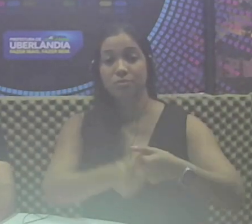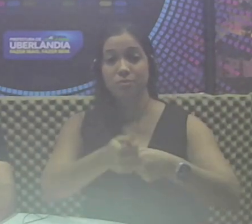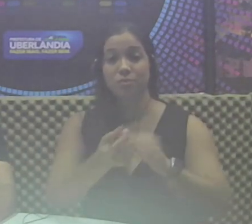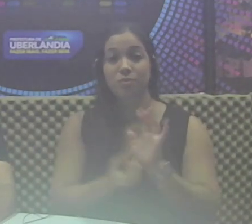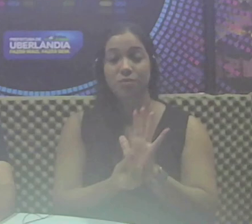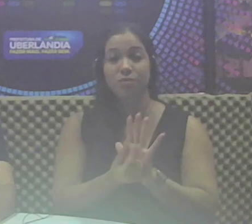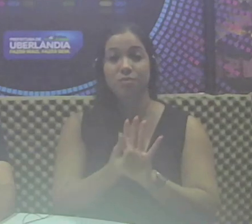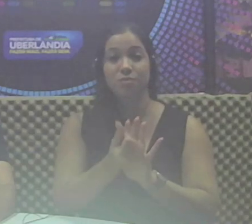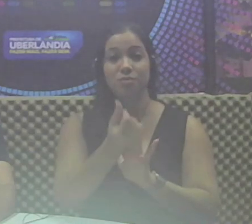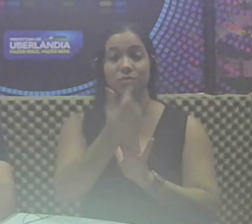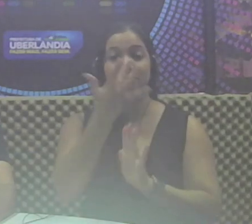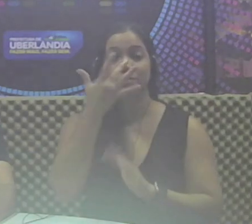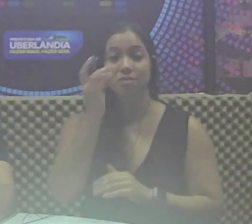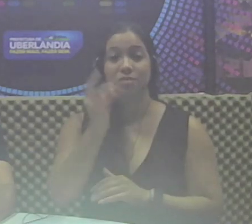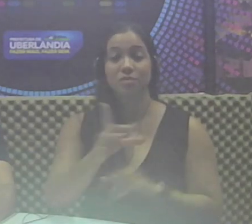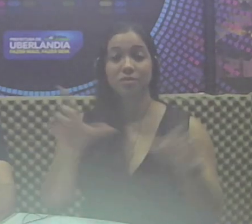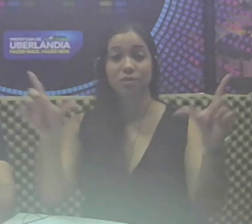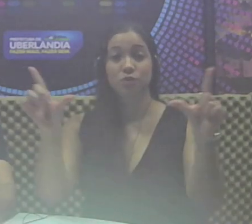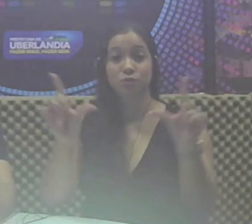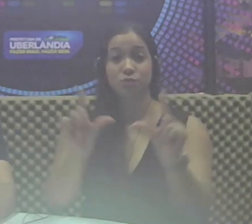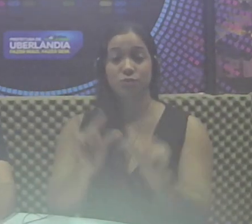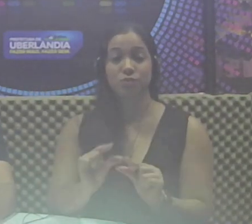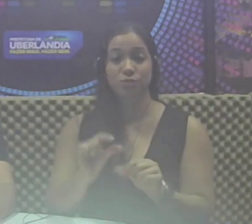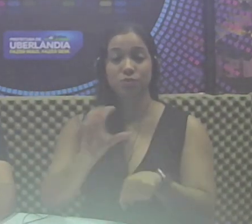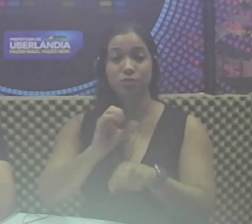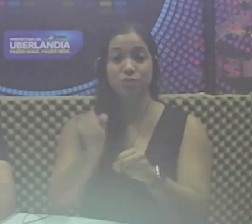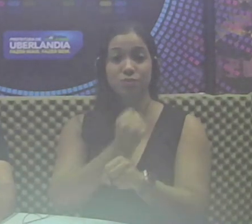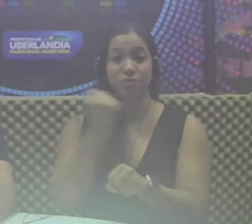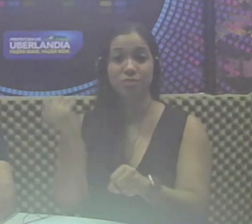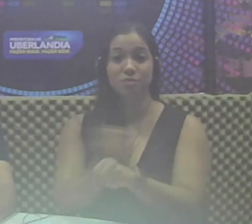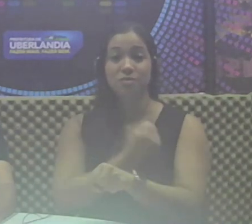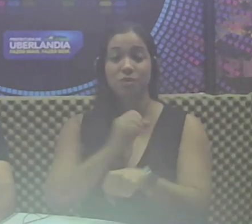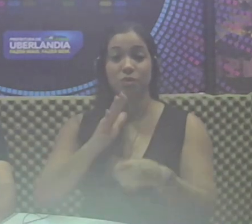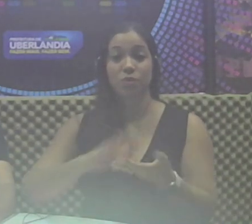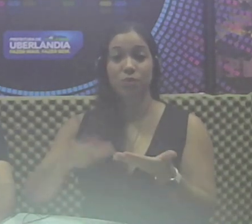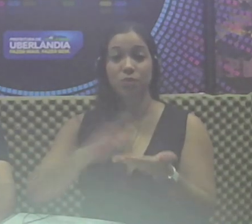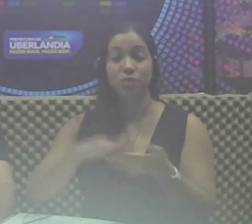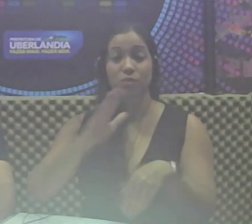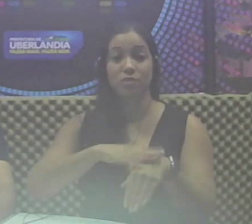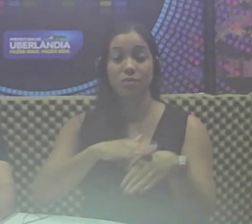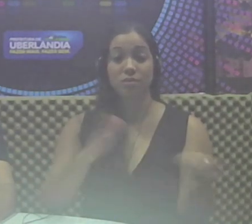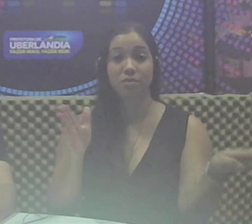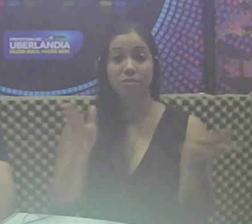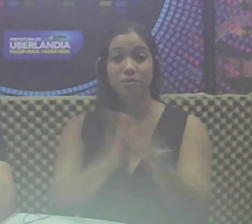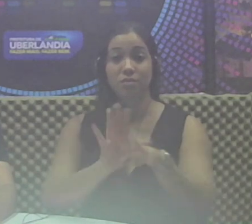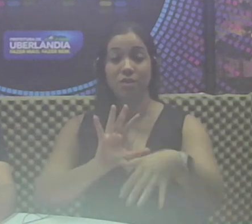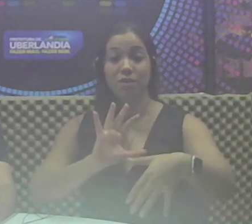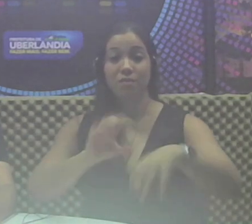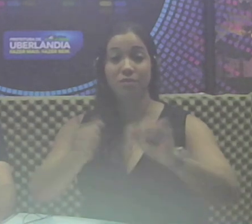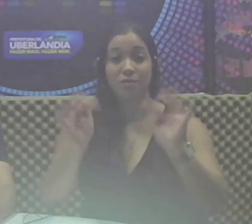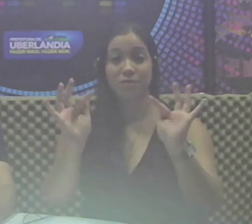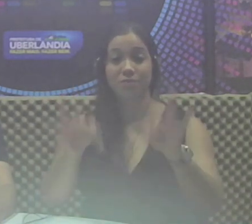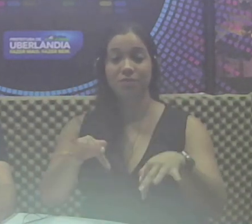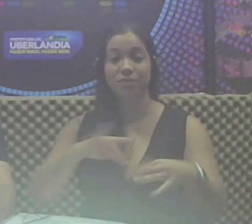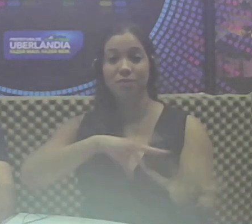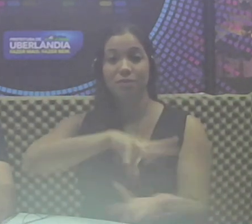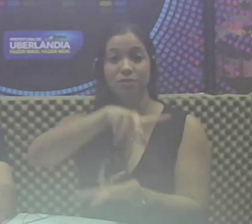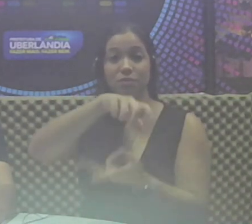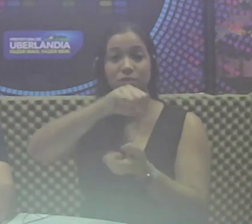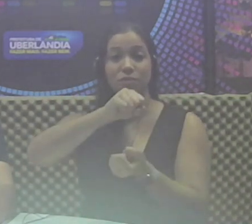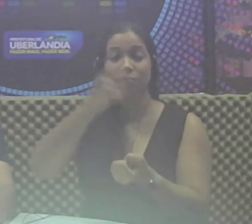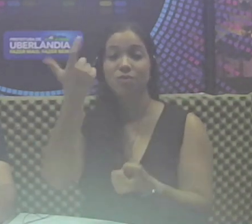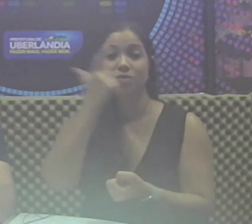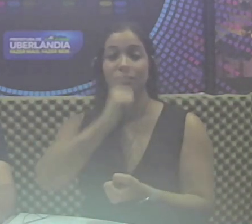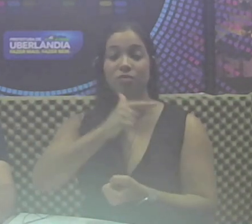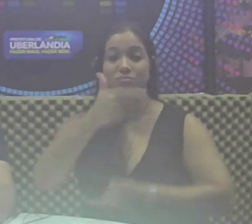redução de resíduos sólidos da construção civil, de custos e prazos para conclusão, sustentabilidade e ganhos de